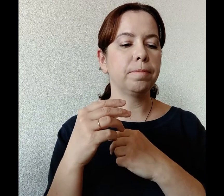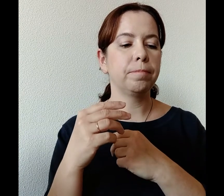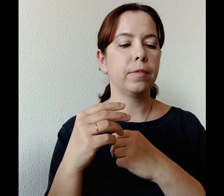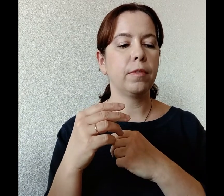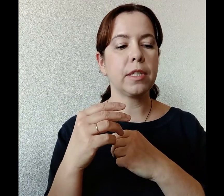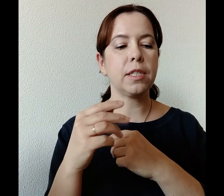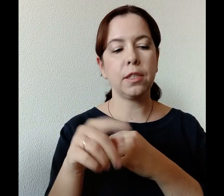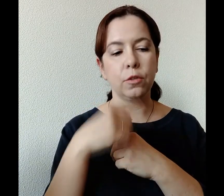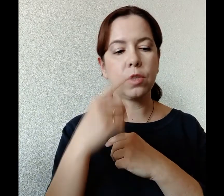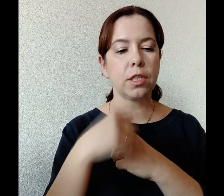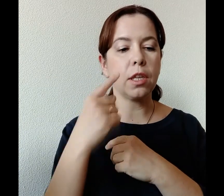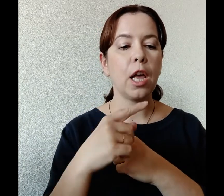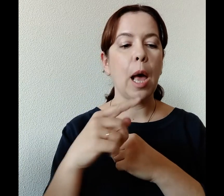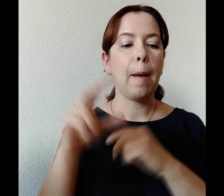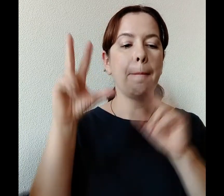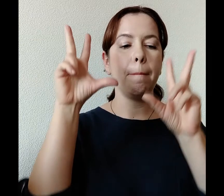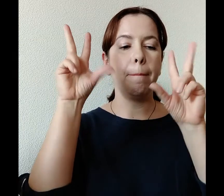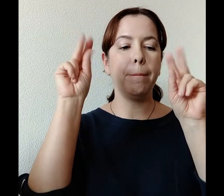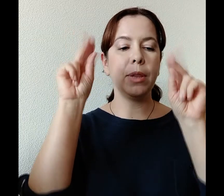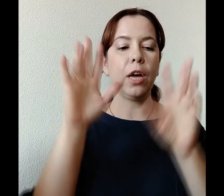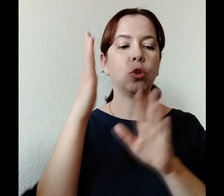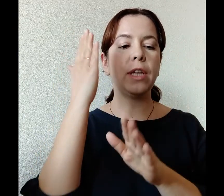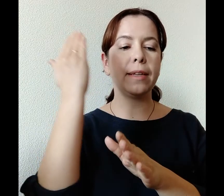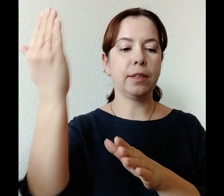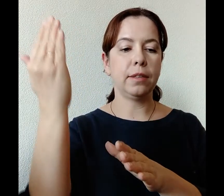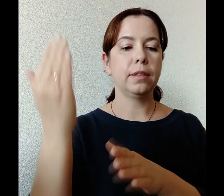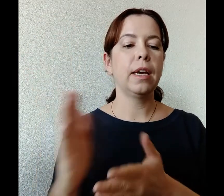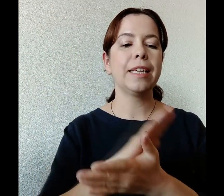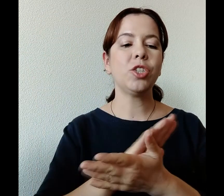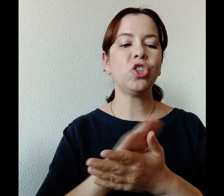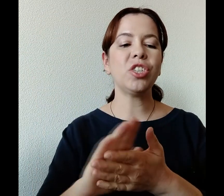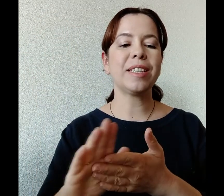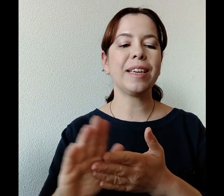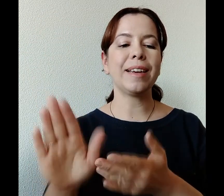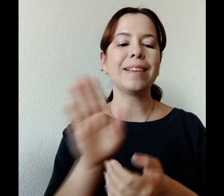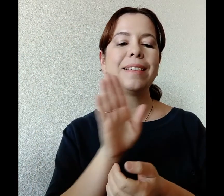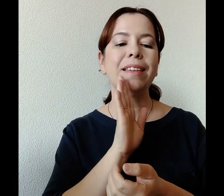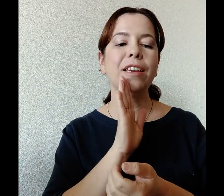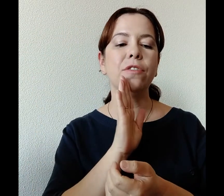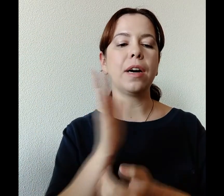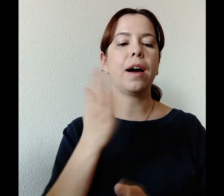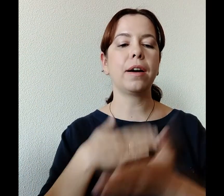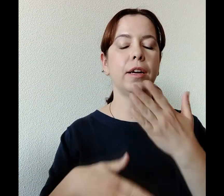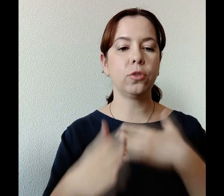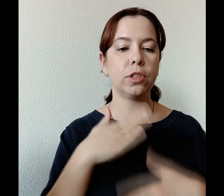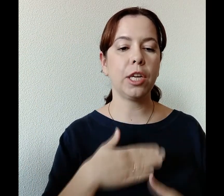сказал «Благодатней, чистая дева, радуйся,